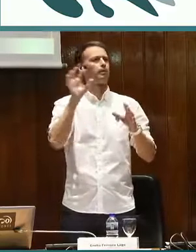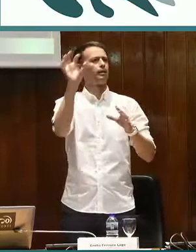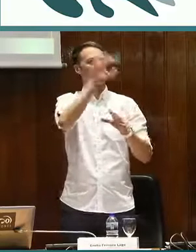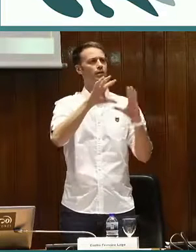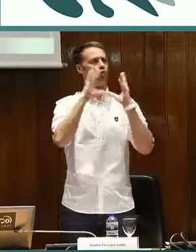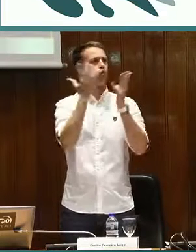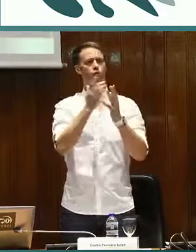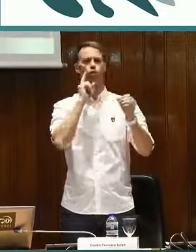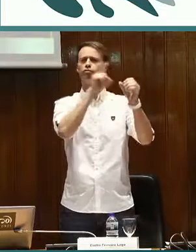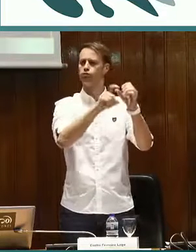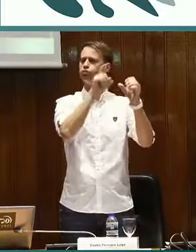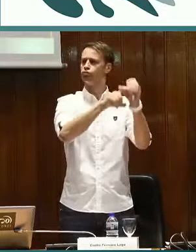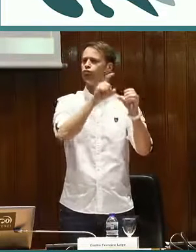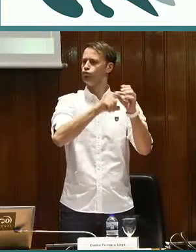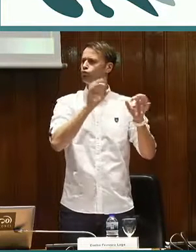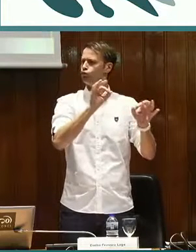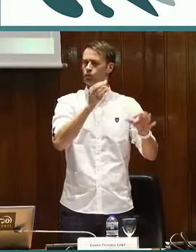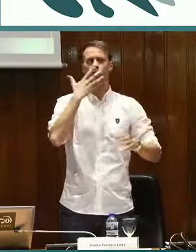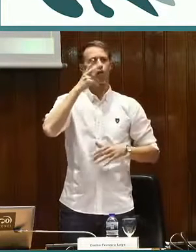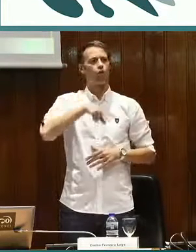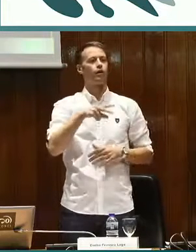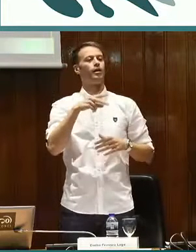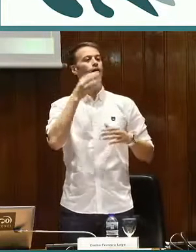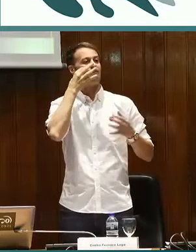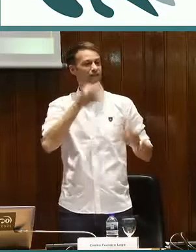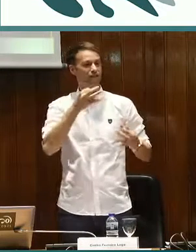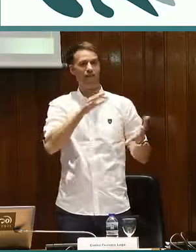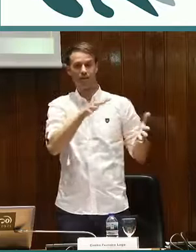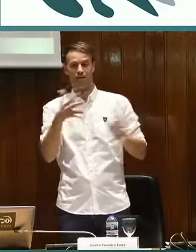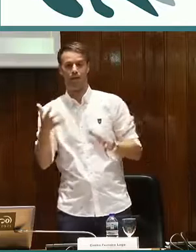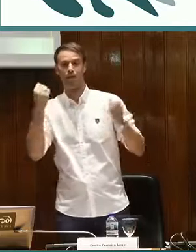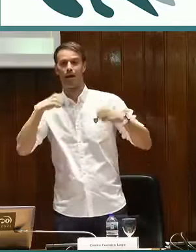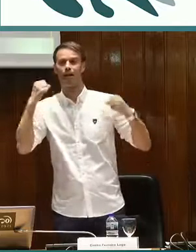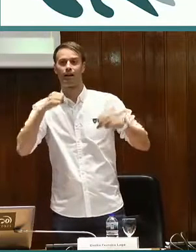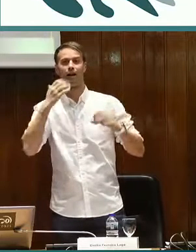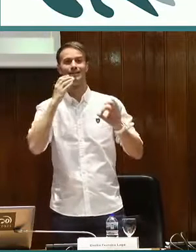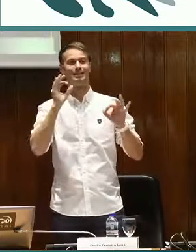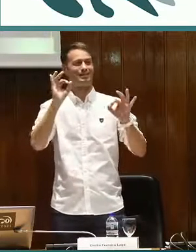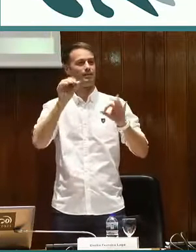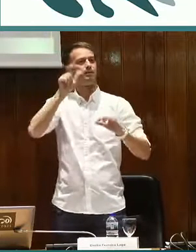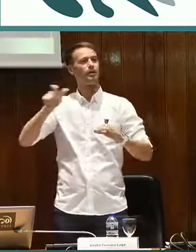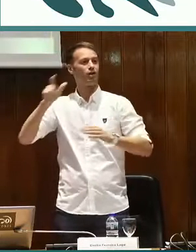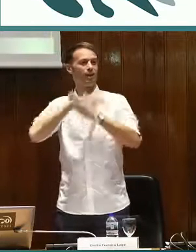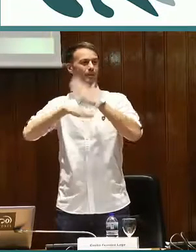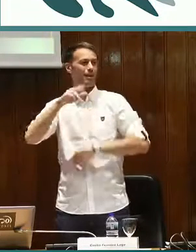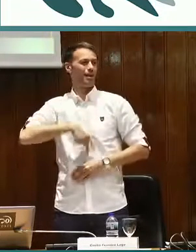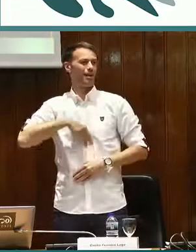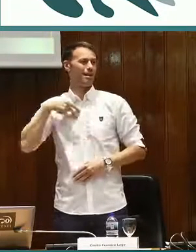Está esta declaración para todos los países del mundo, que además participan todos los países del mundo y lo reconocen, pero en la práctica